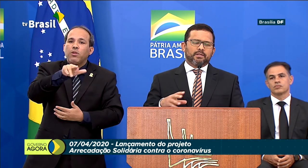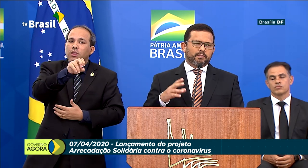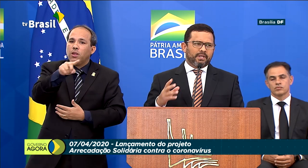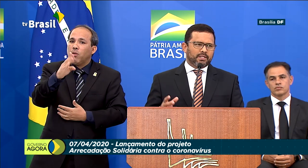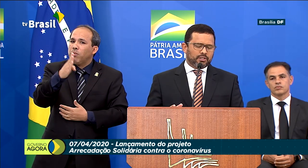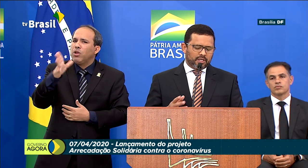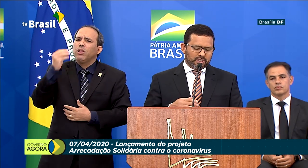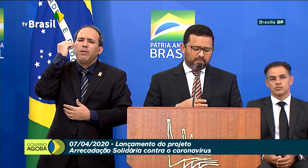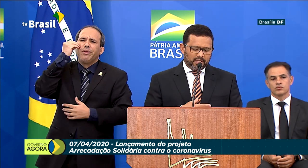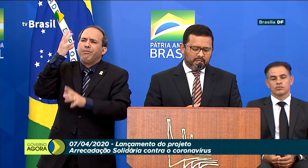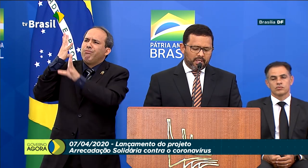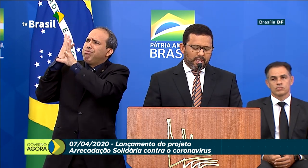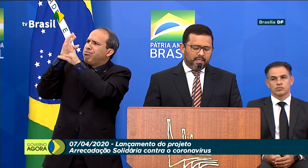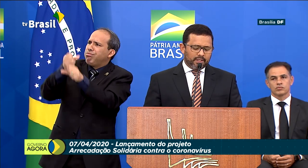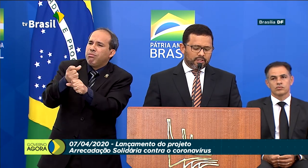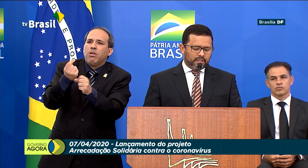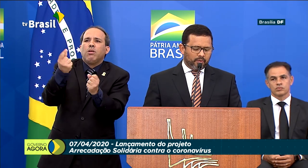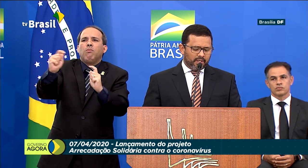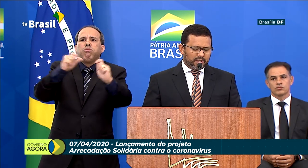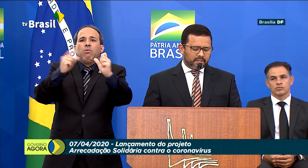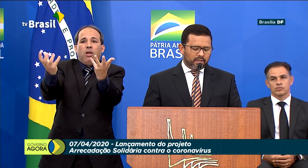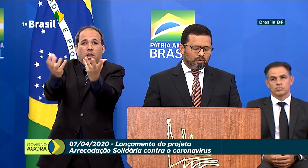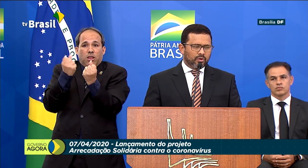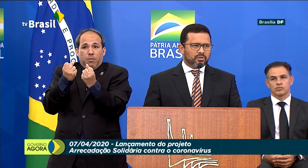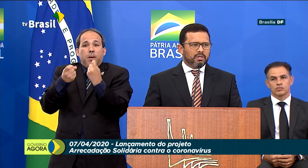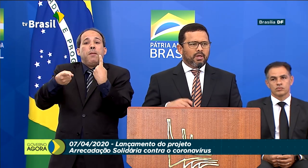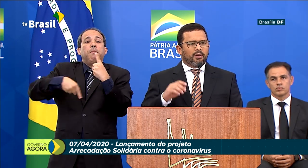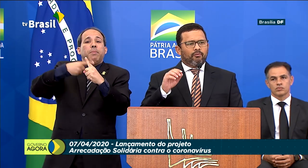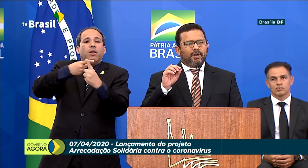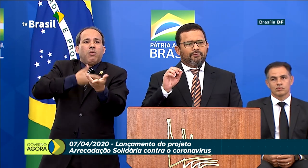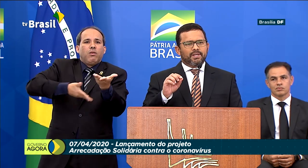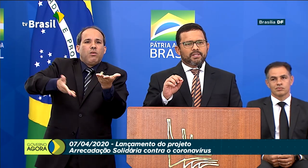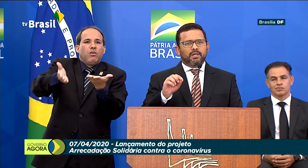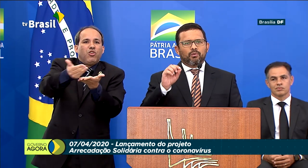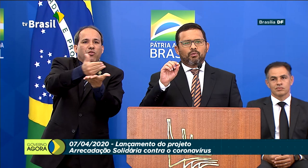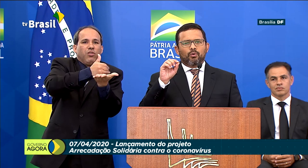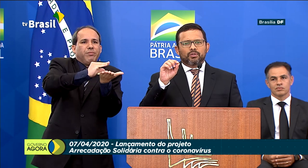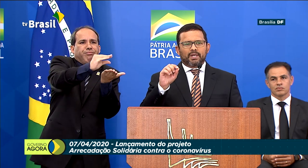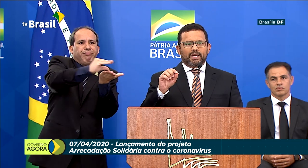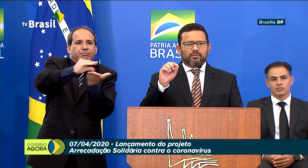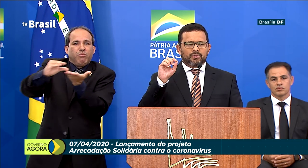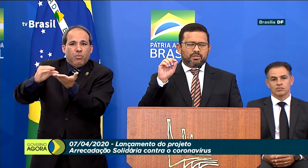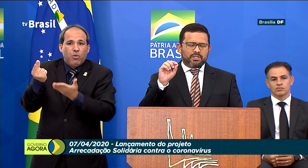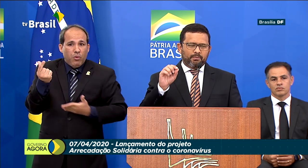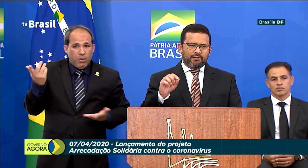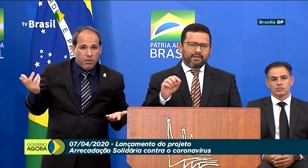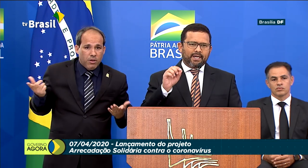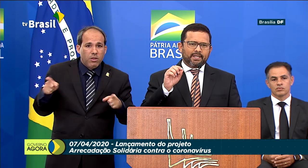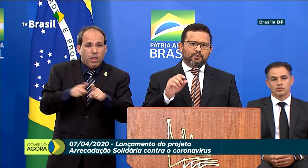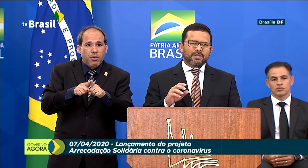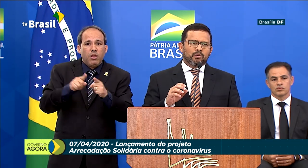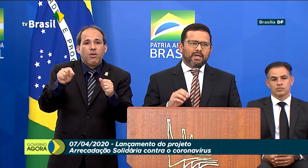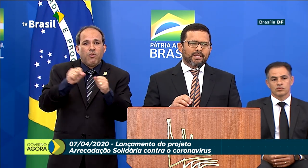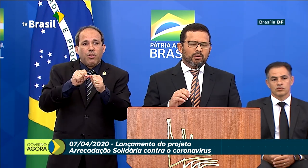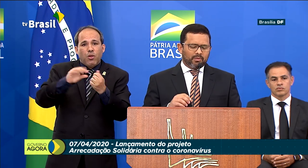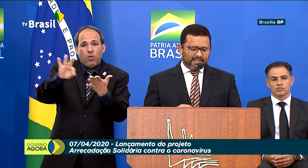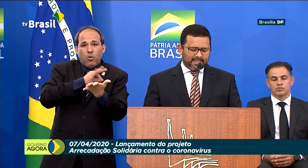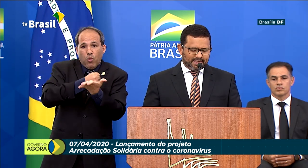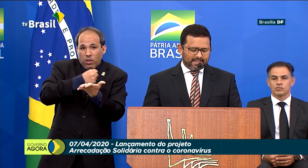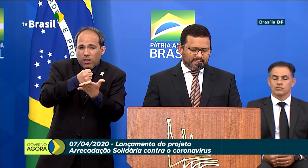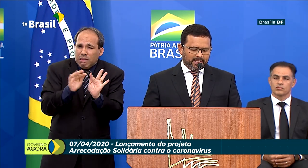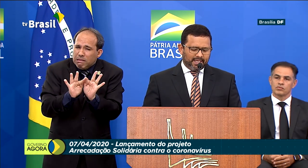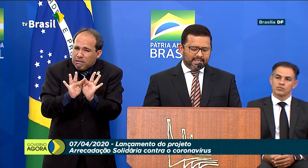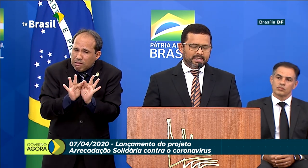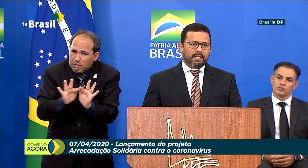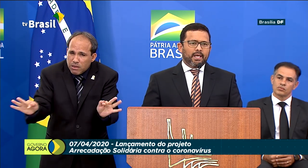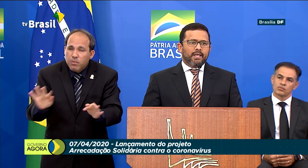experiência, a experiência de receber e distribuir esses recursos, vai fazer contratos simplificados, mas com cada uma